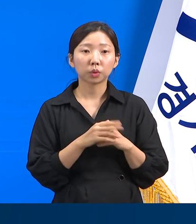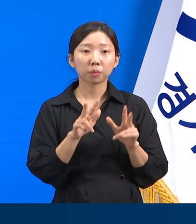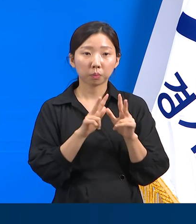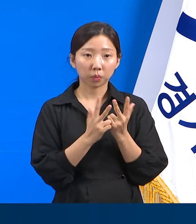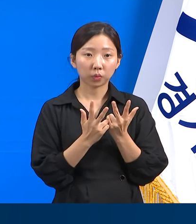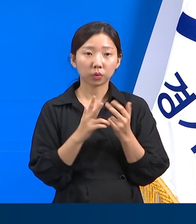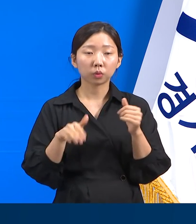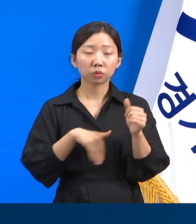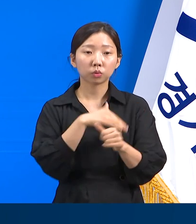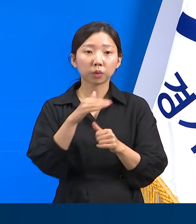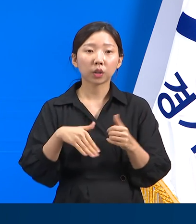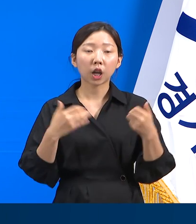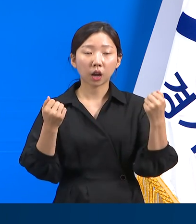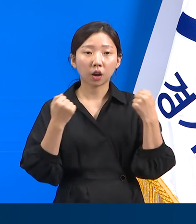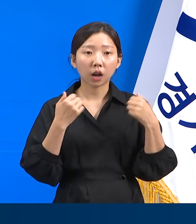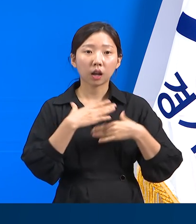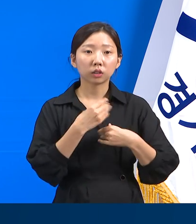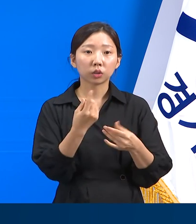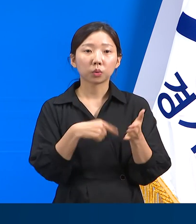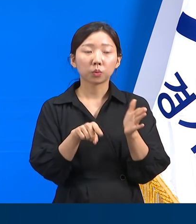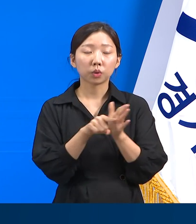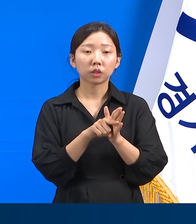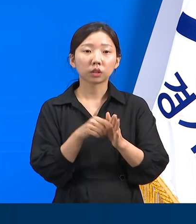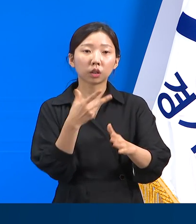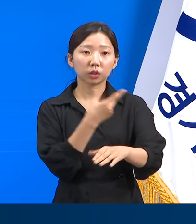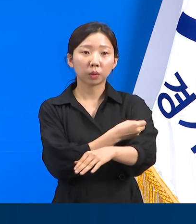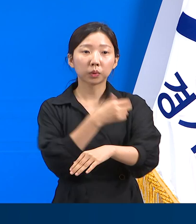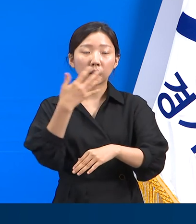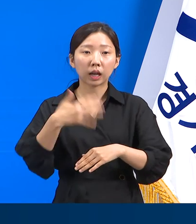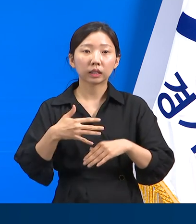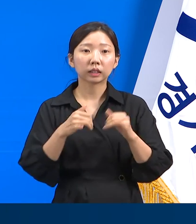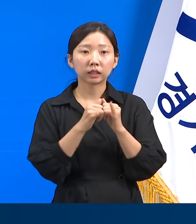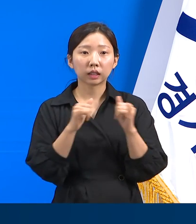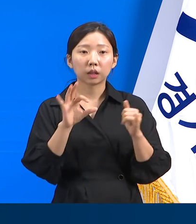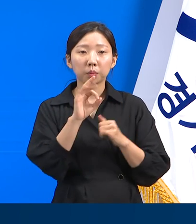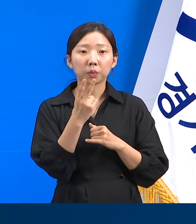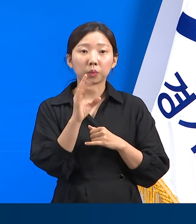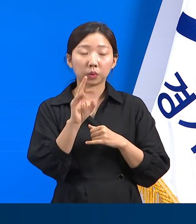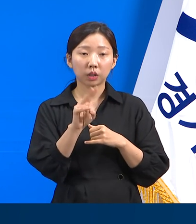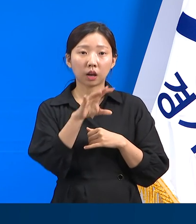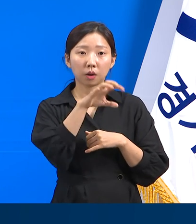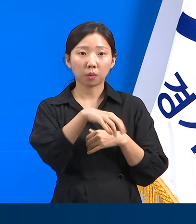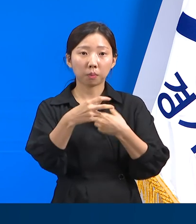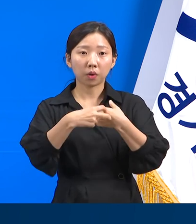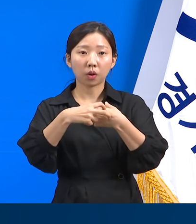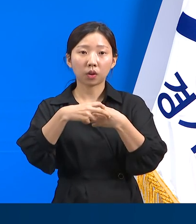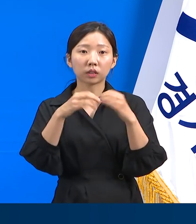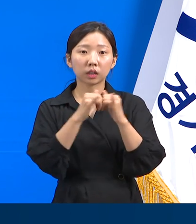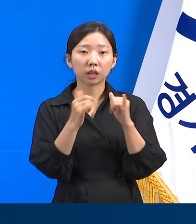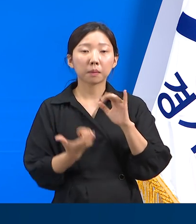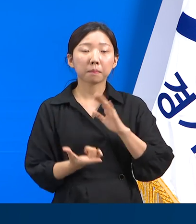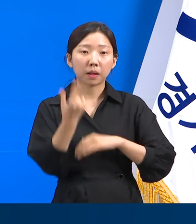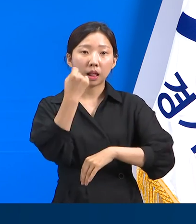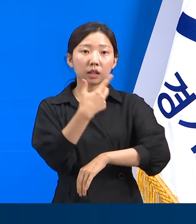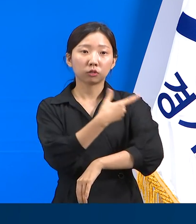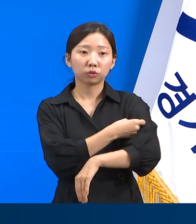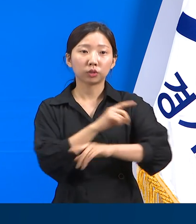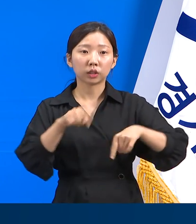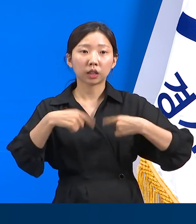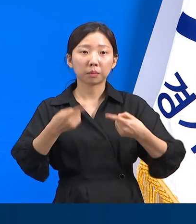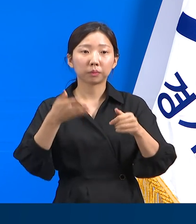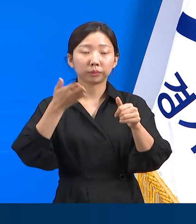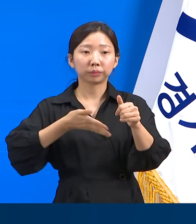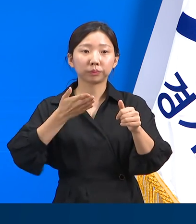주변의 건강과 안전을 위해 아직 접종을 완료하지 않은 요양원 및 요양병원 입소자분들은 조속히 예방접종에 참여해